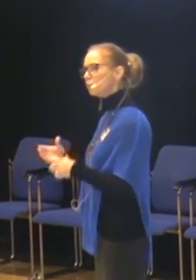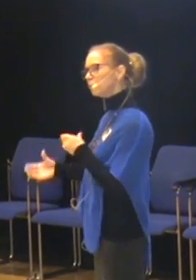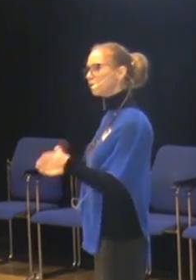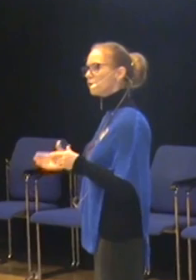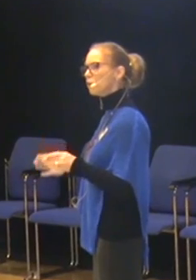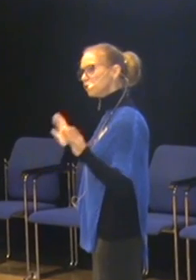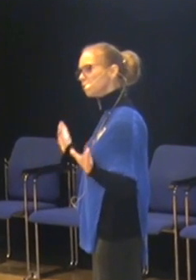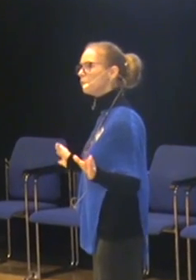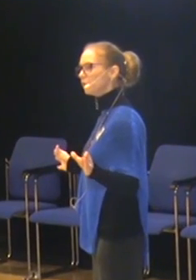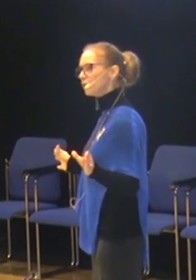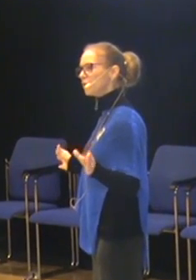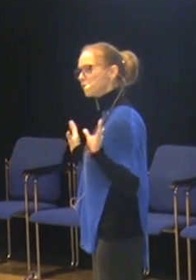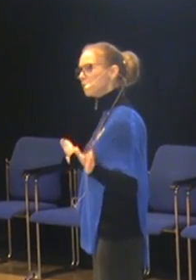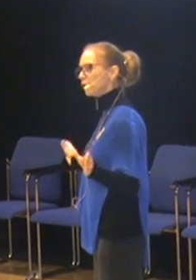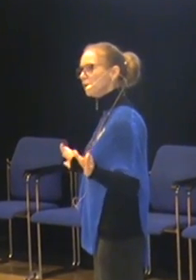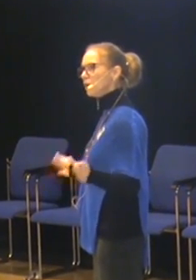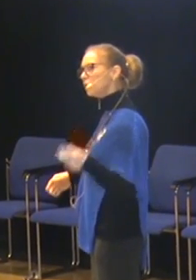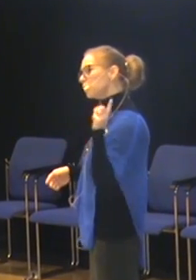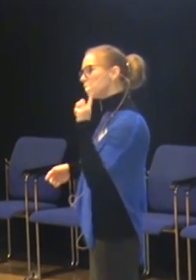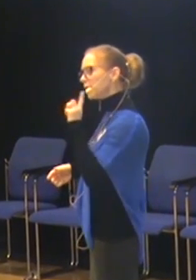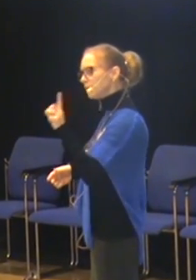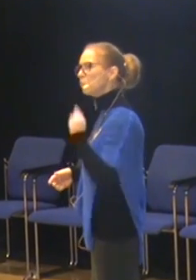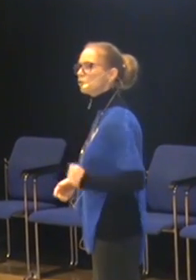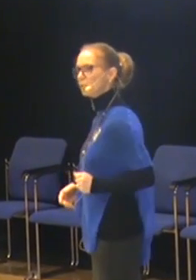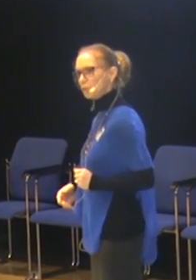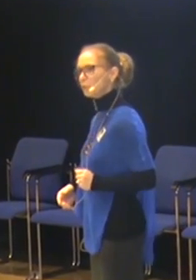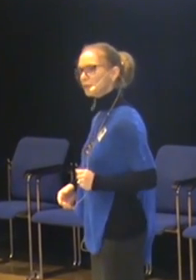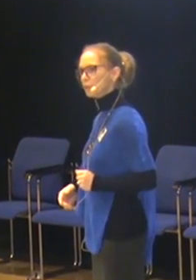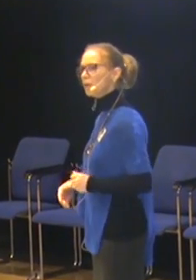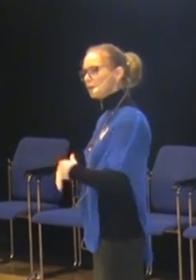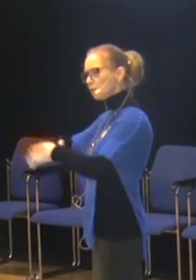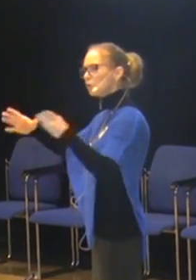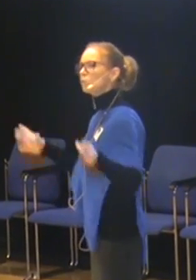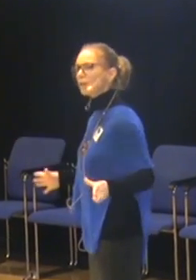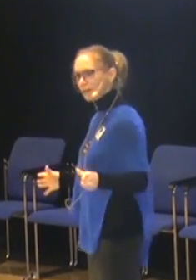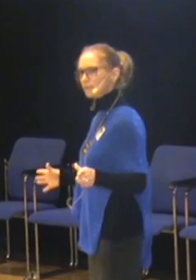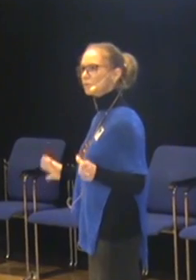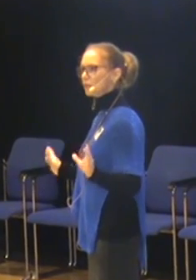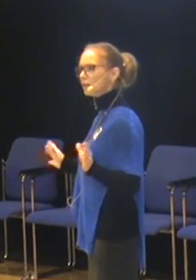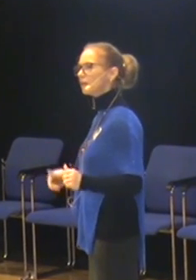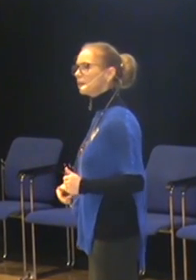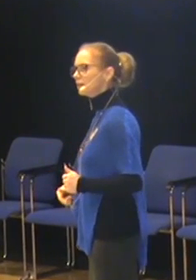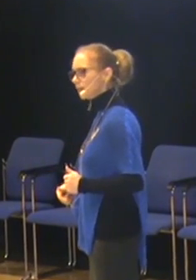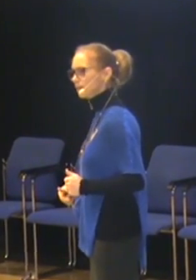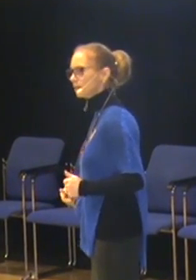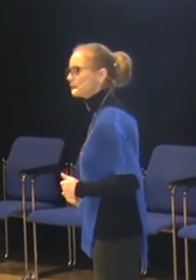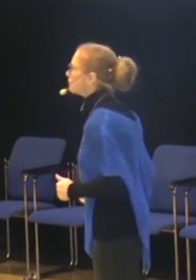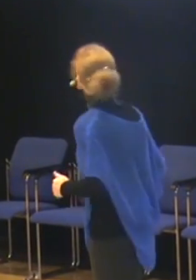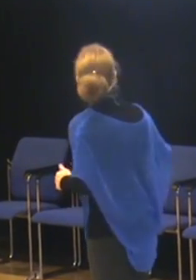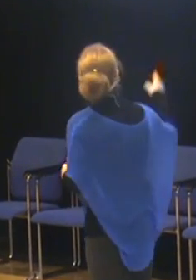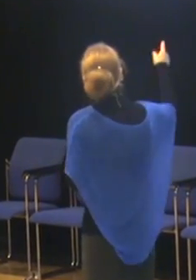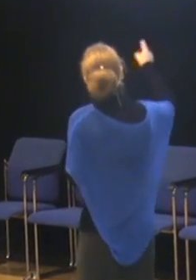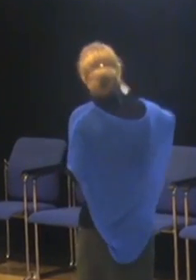Har man jobbat med 4-5 barn så har jobbat med 4-5 barn. Har man jobbat med 1 barn så har man jobbat med 1 barn. Har man jobbat med klass så är det en annan grej.